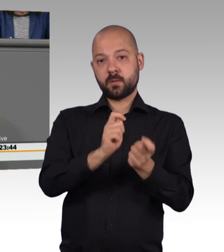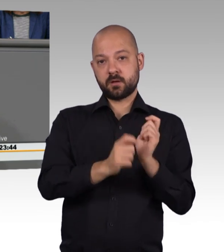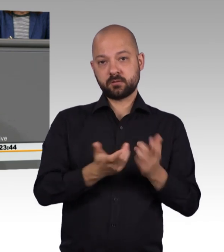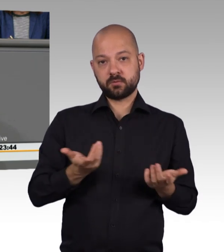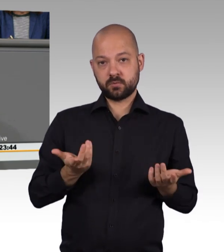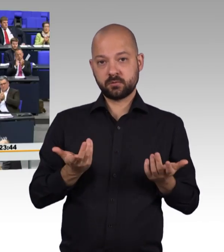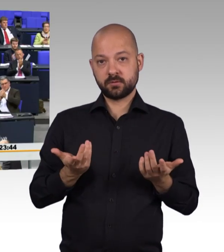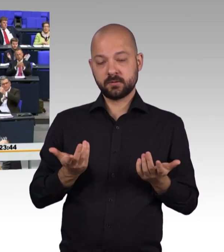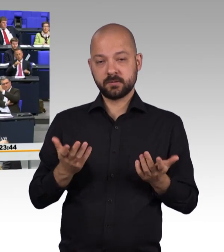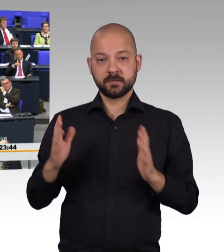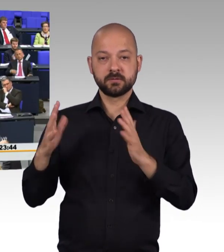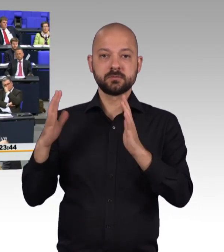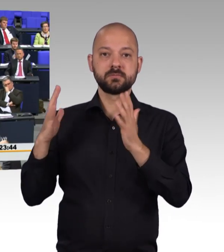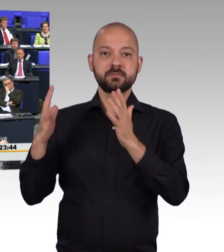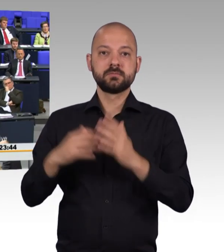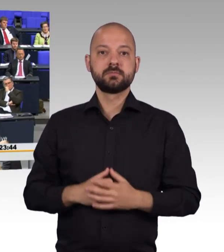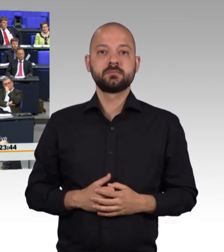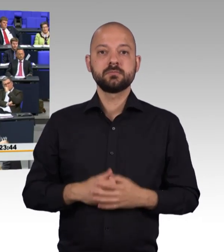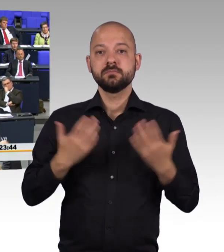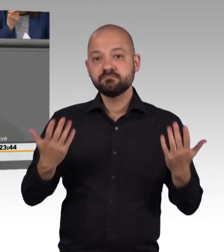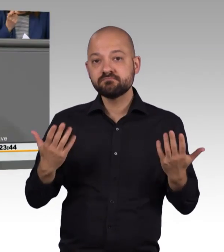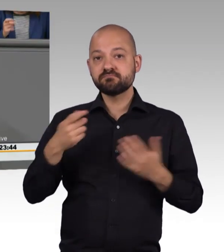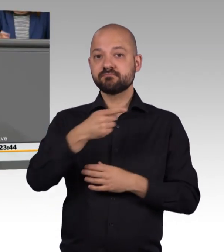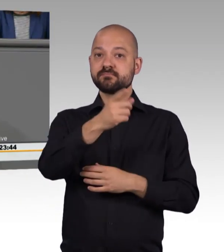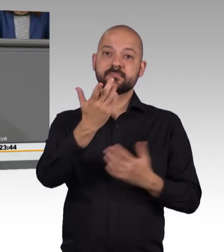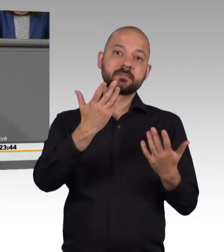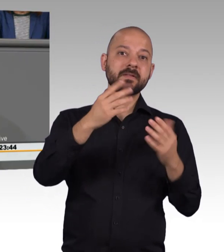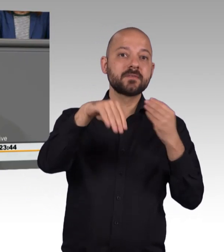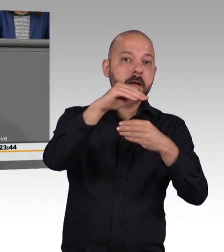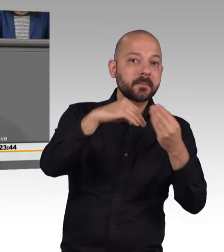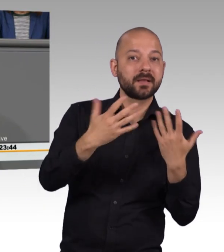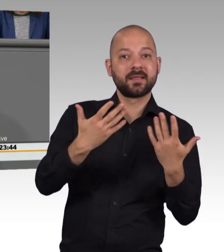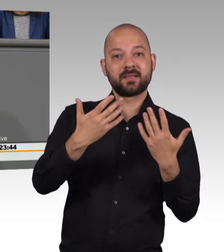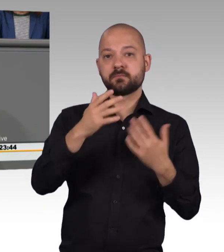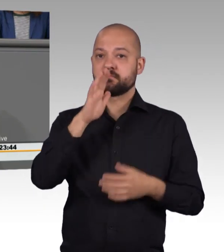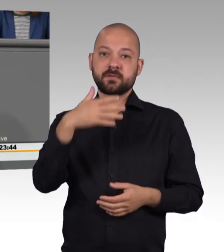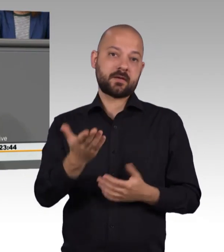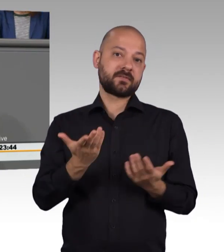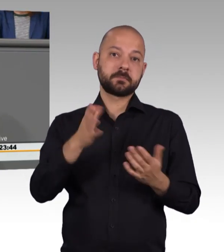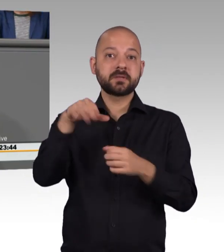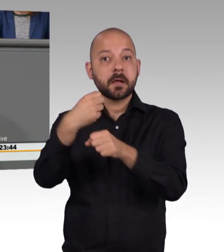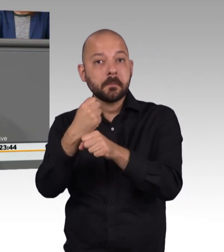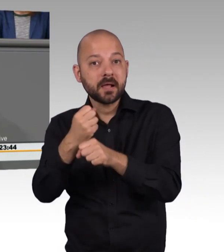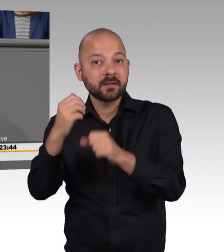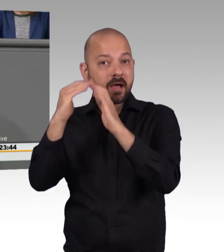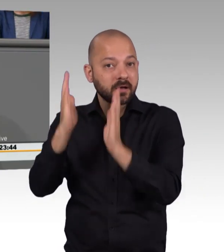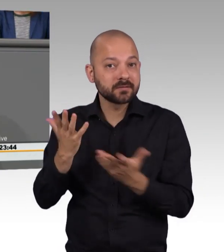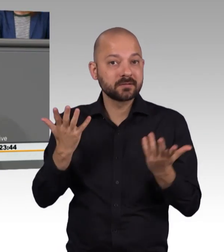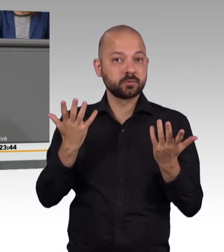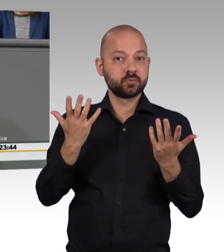Umgekehrt dürfen weder Angehörige von betroffenen Menschen noch die Mitarbeiter entsprechender Einrichtungen einem Generalverdacht ausgesetzt werden. Beide